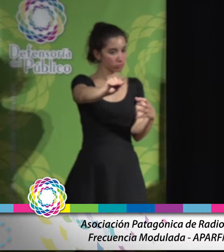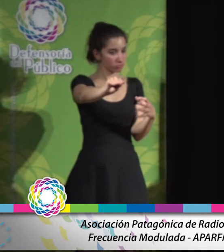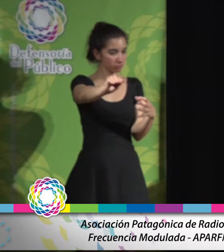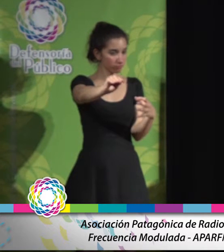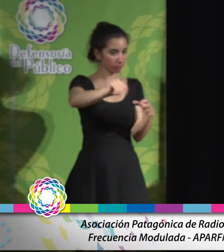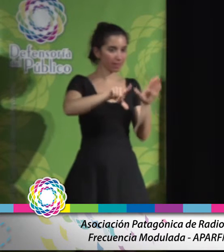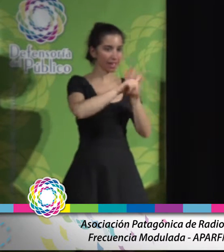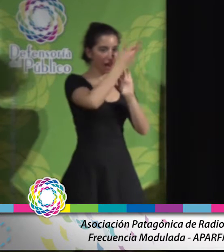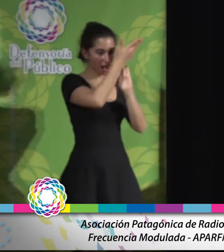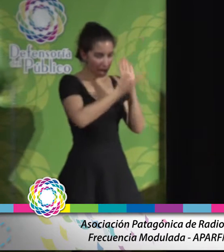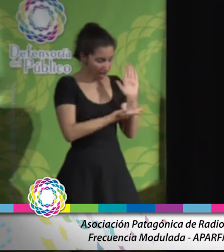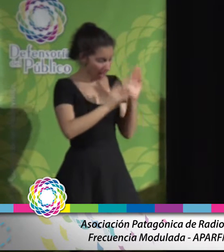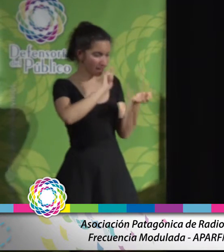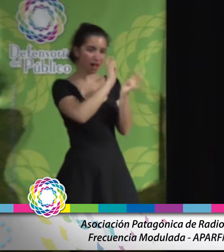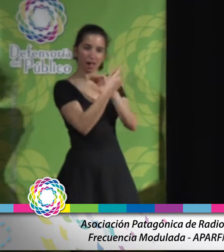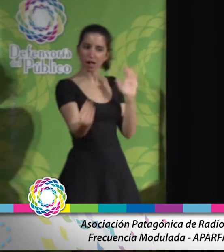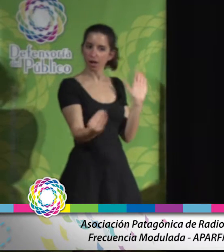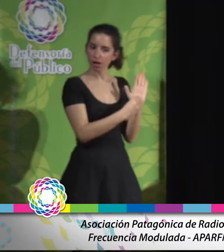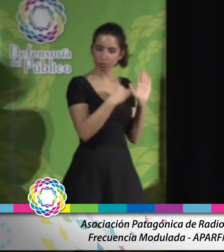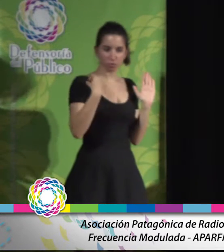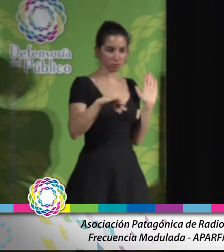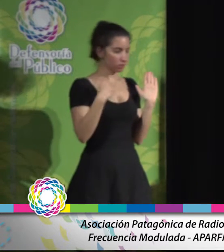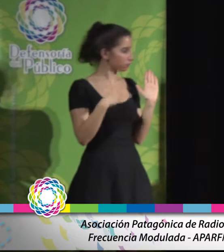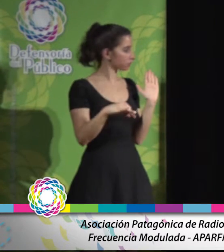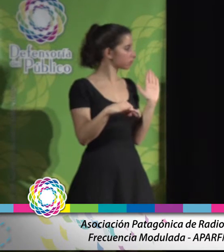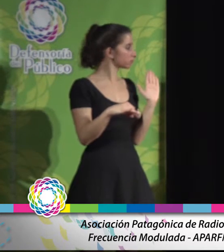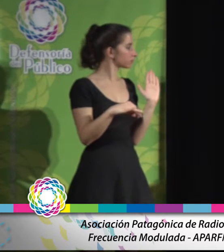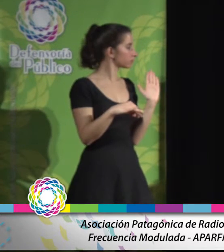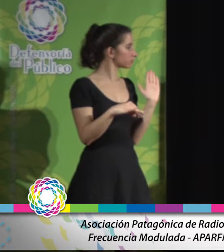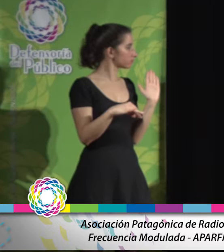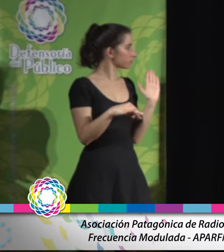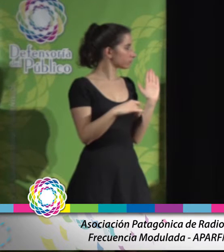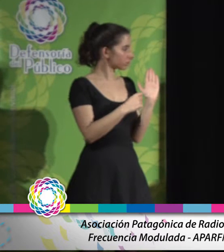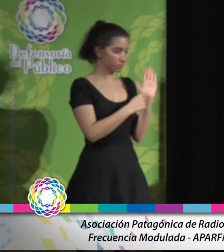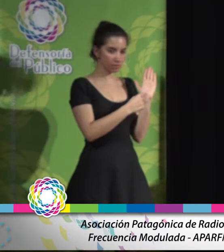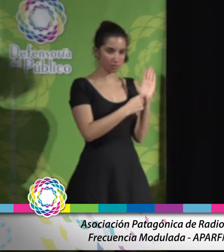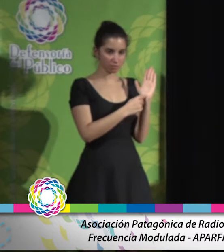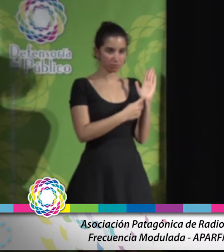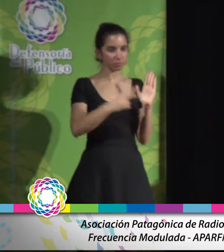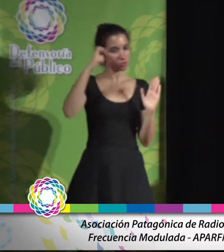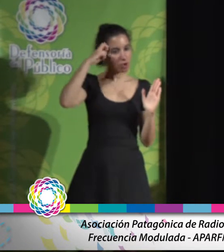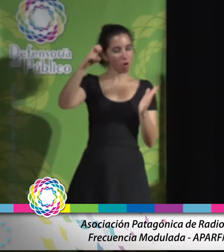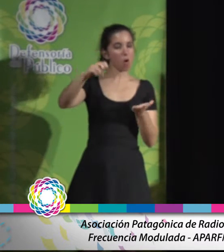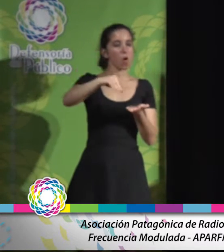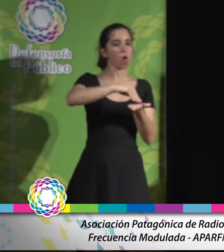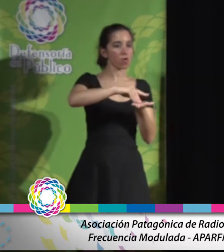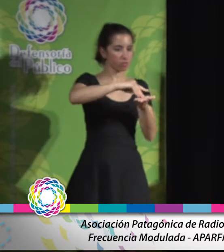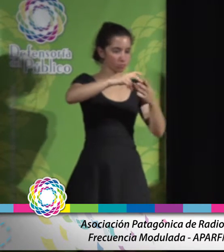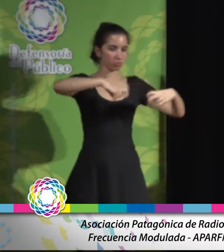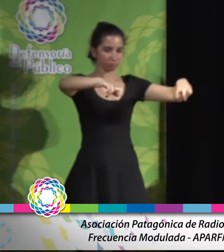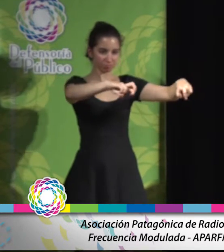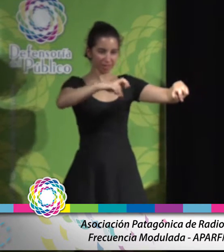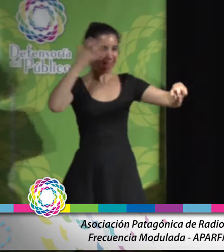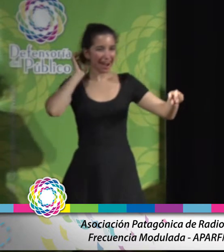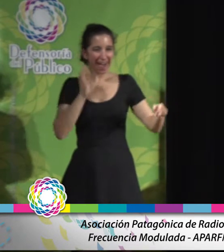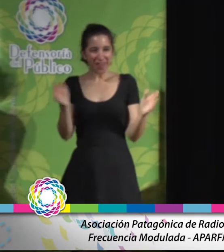reforma de la ley 26.522. Este proyecto que presentó FARVAP en el Congreso pretende incluir a todos los medios de